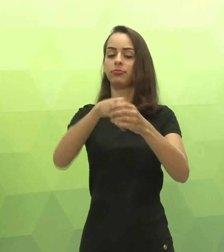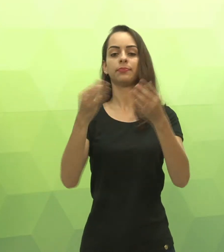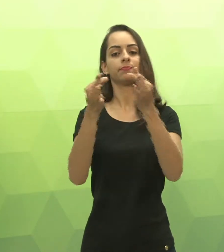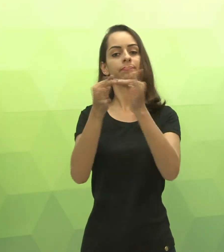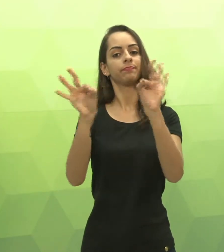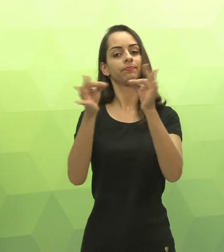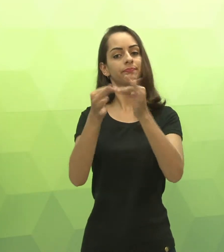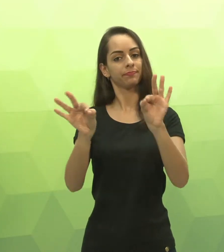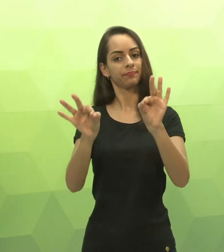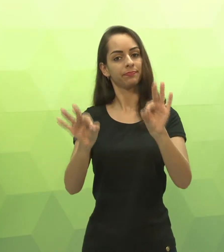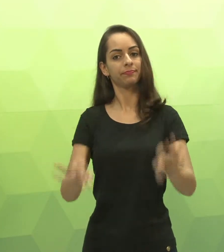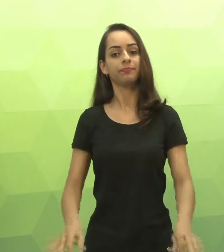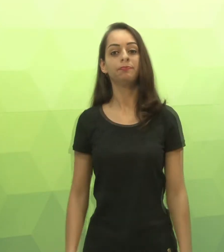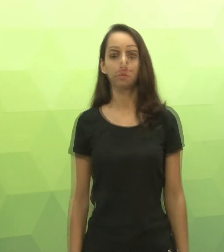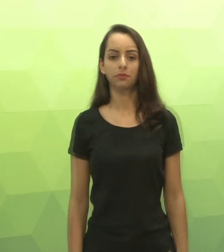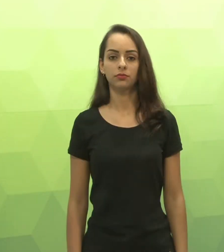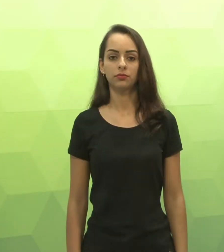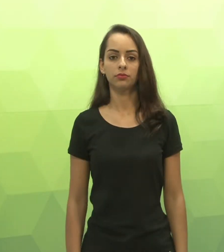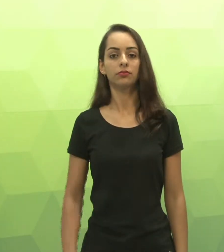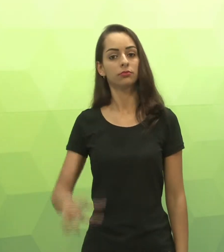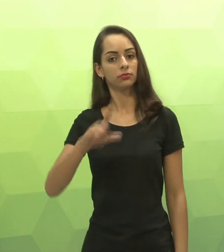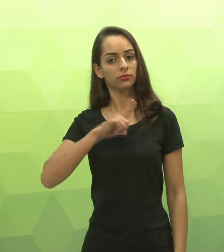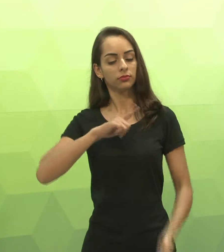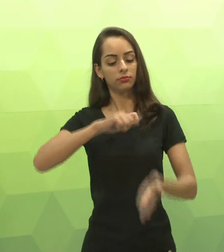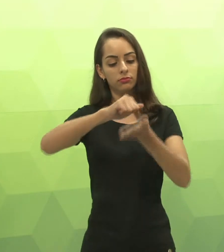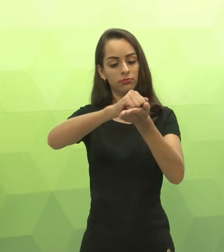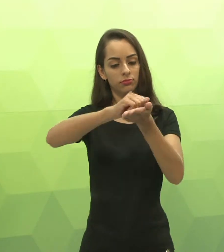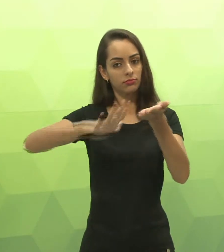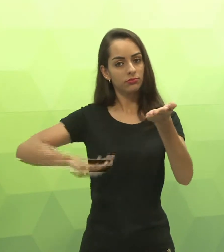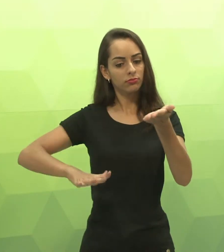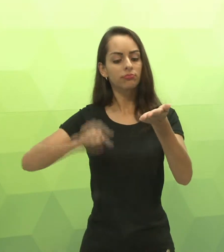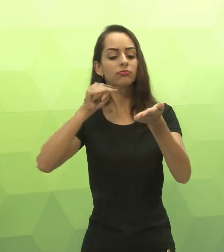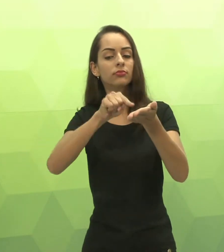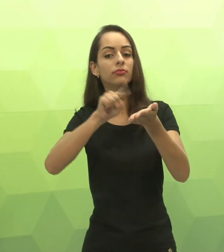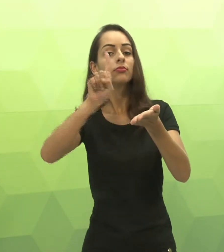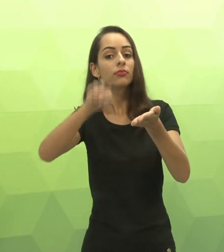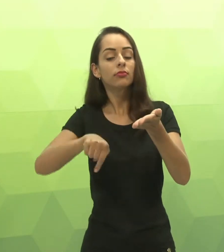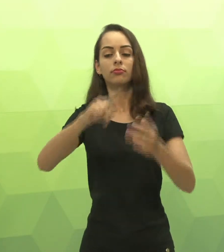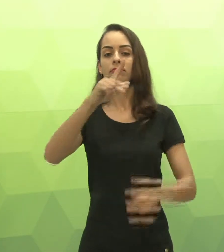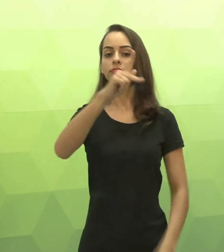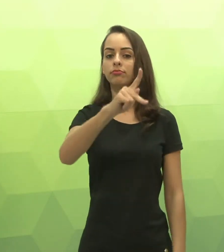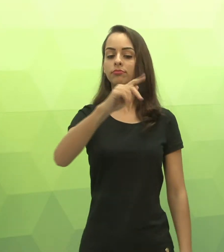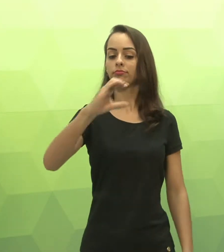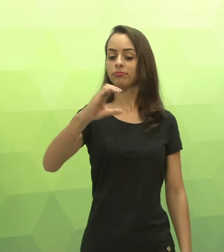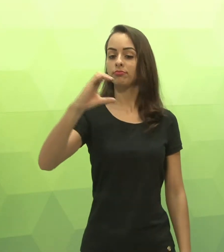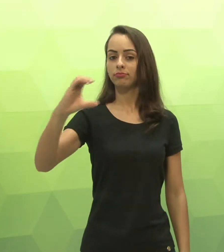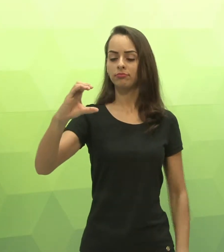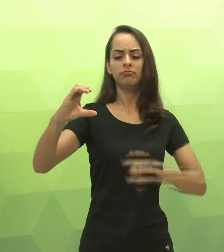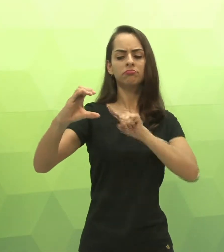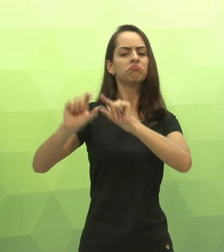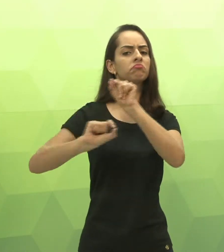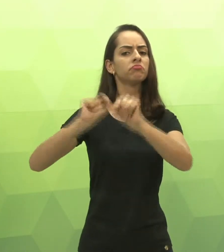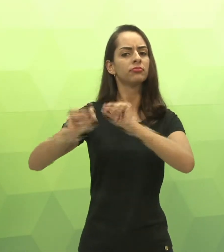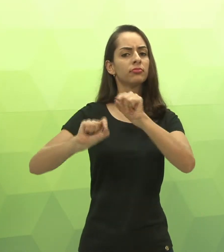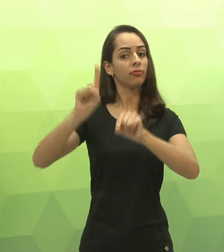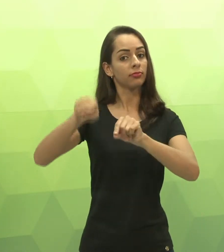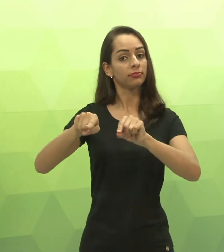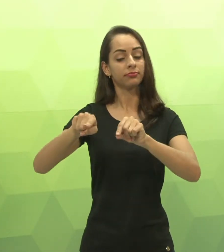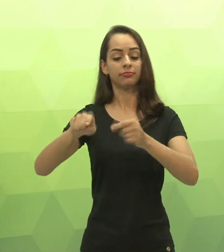dentro de uma frase. Então, isso é estudado dentro da sintaxe. Teremos também atividades, que são PCC,